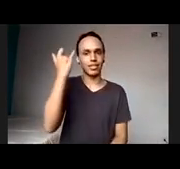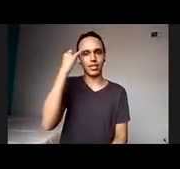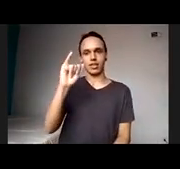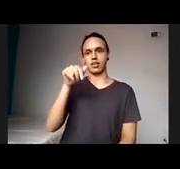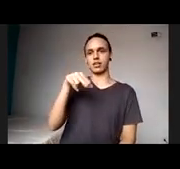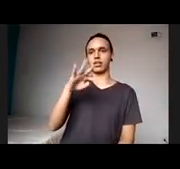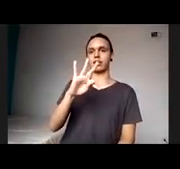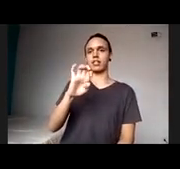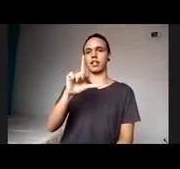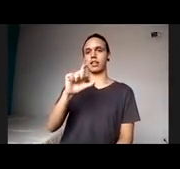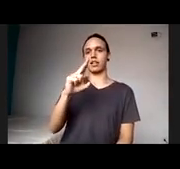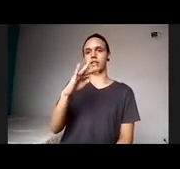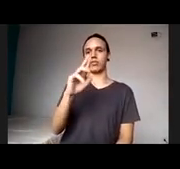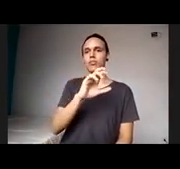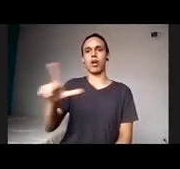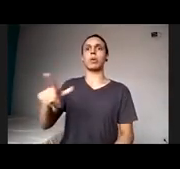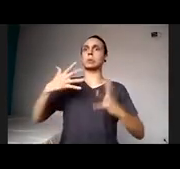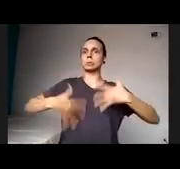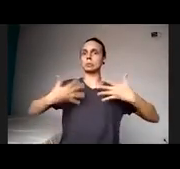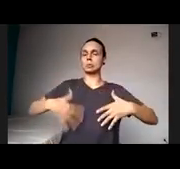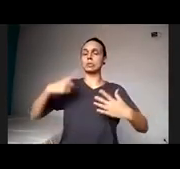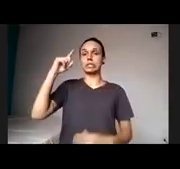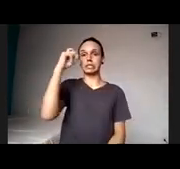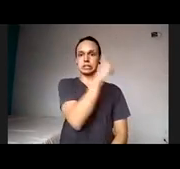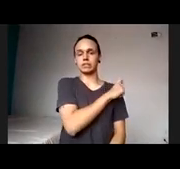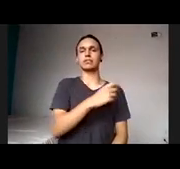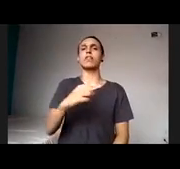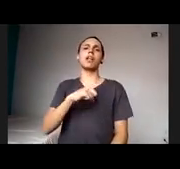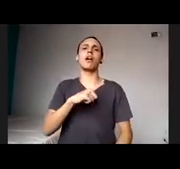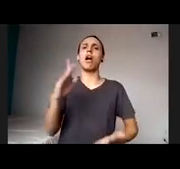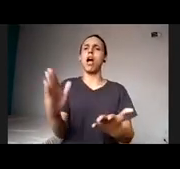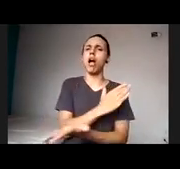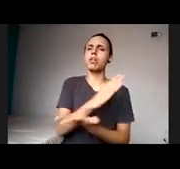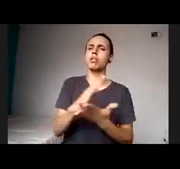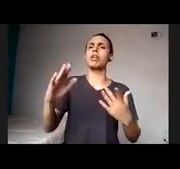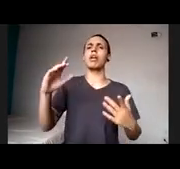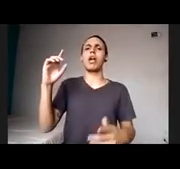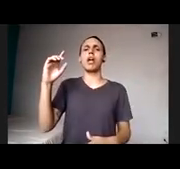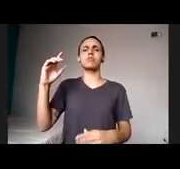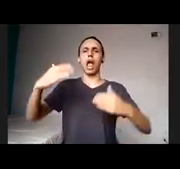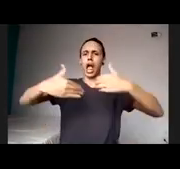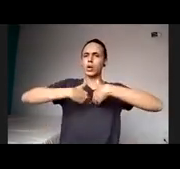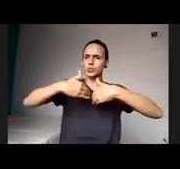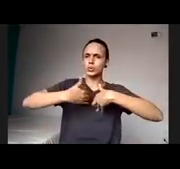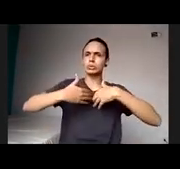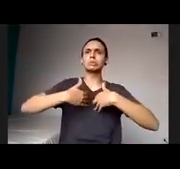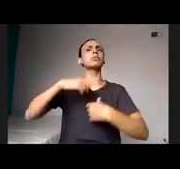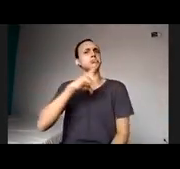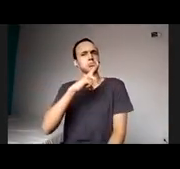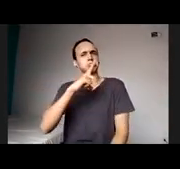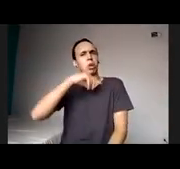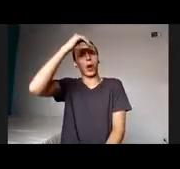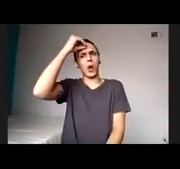para dar conta, né? E nós temos aqueles autistas de alto funcionamento, nós temos também aquela população com altas